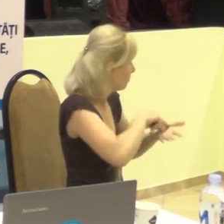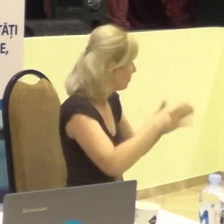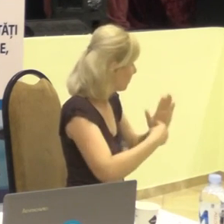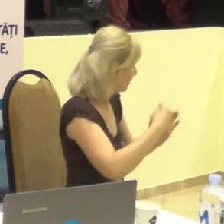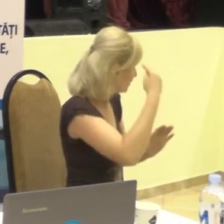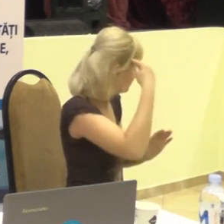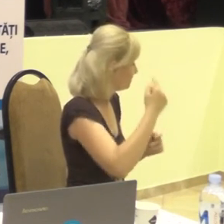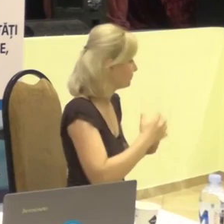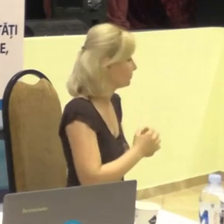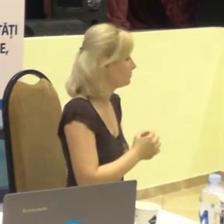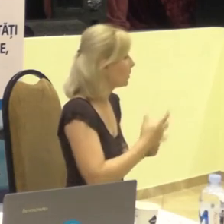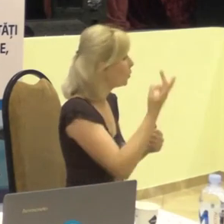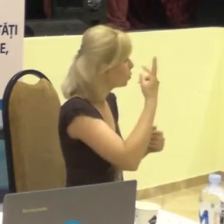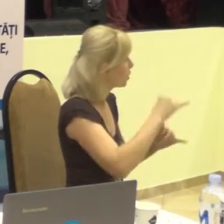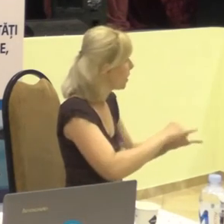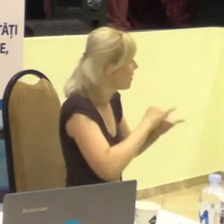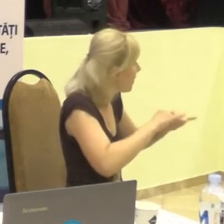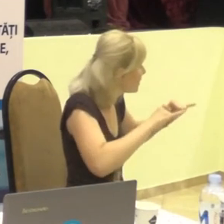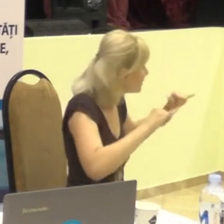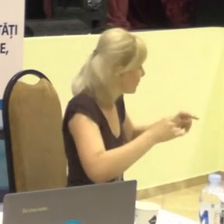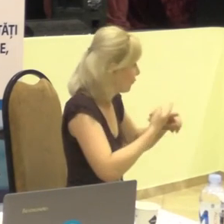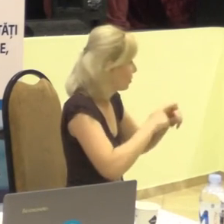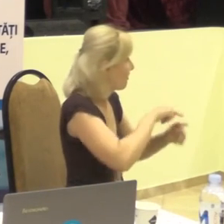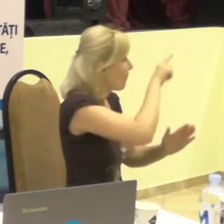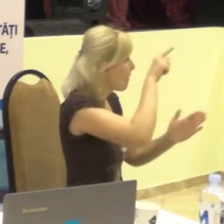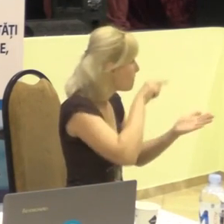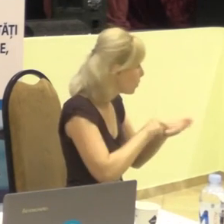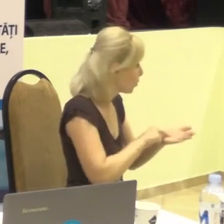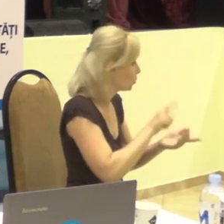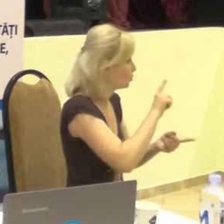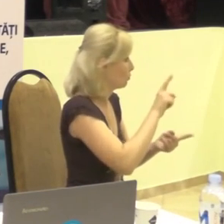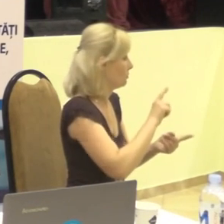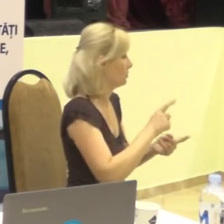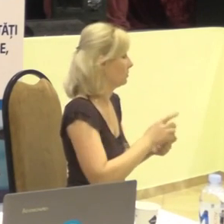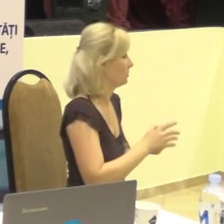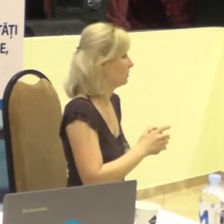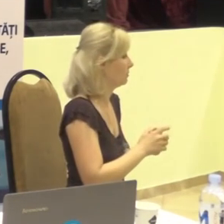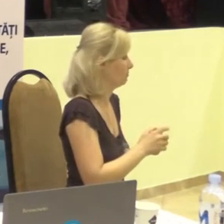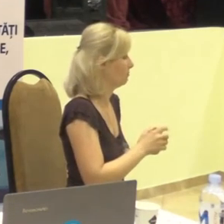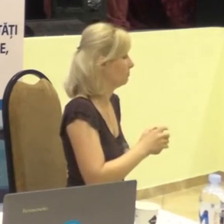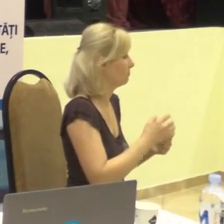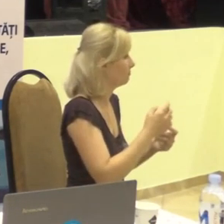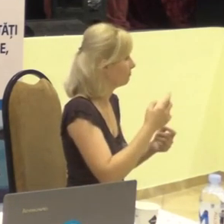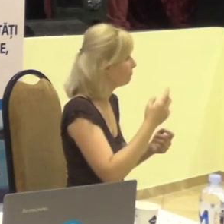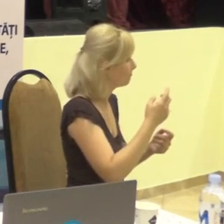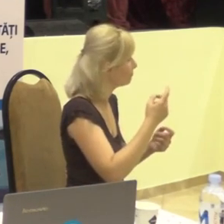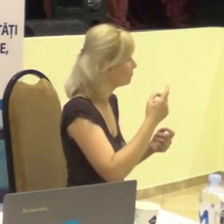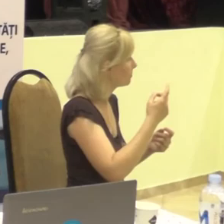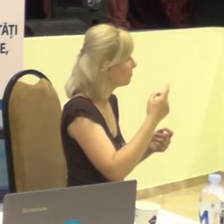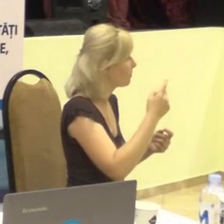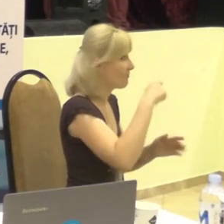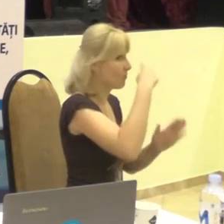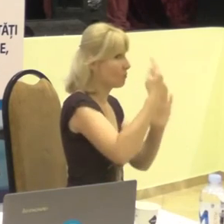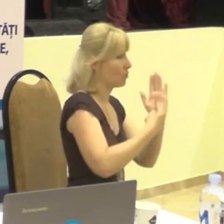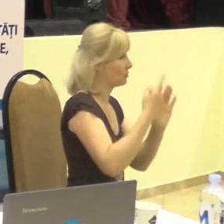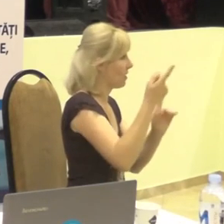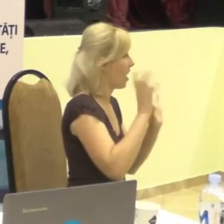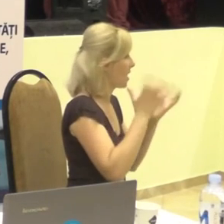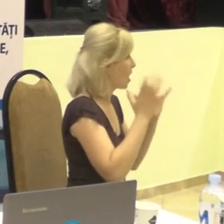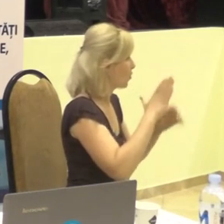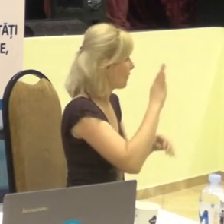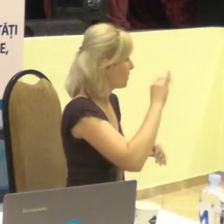Dezvoltându-o un pic această întrebare, vă zică, parvenită de la radiofizion, trebuie să spun că în